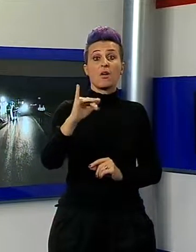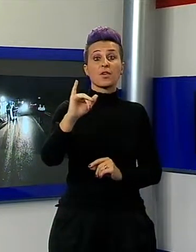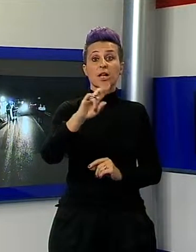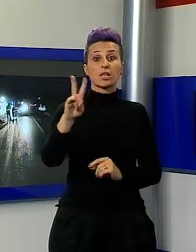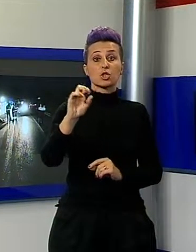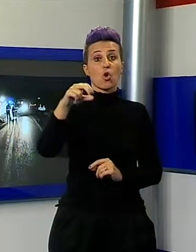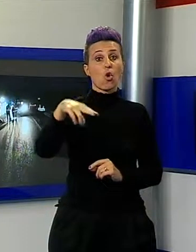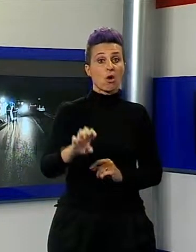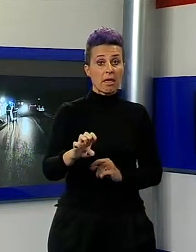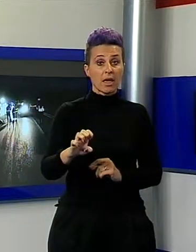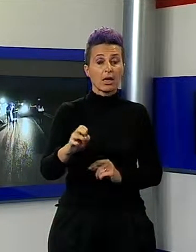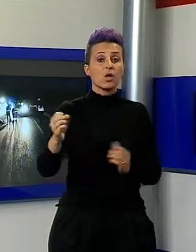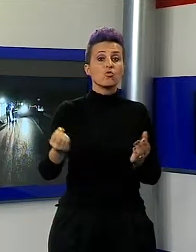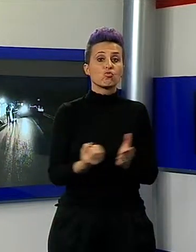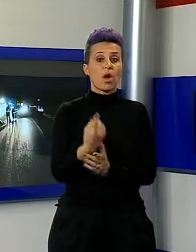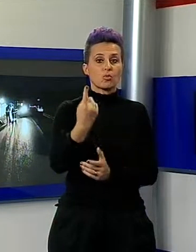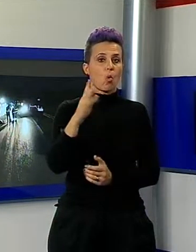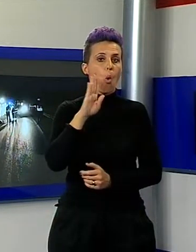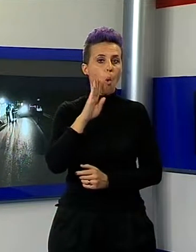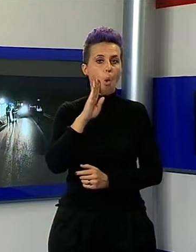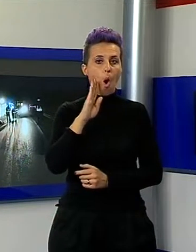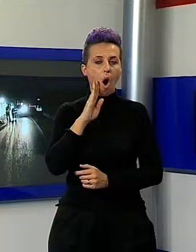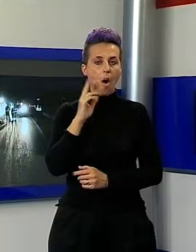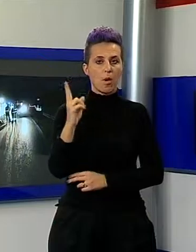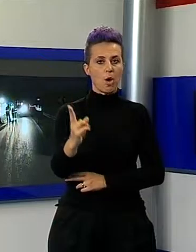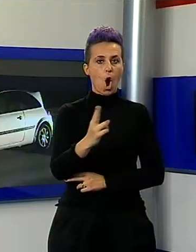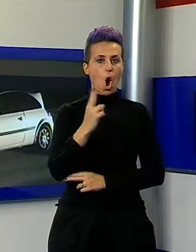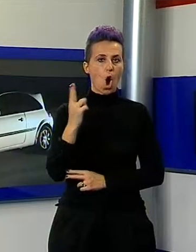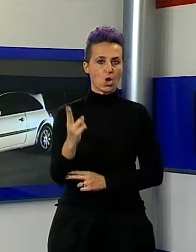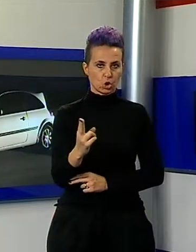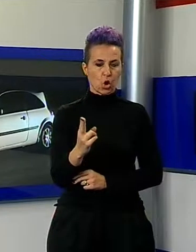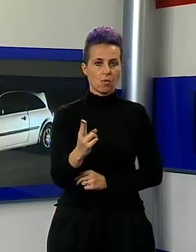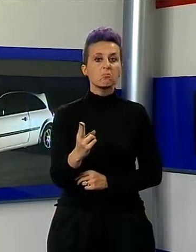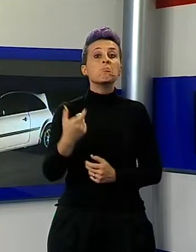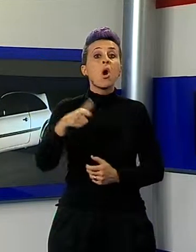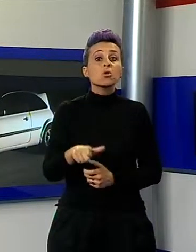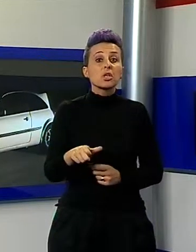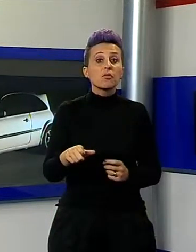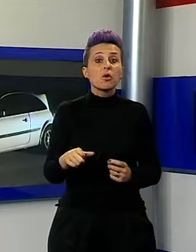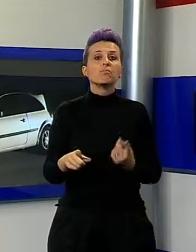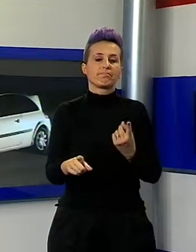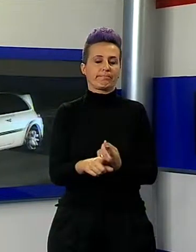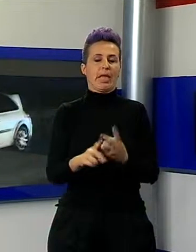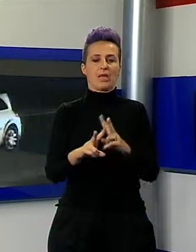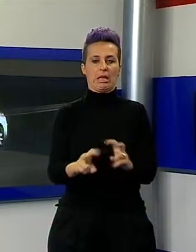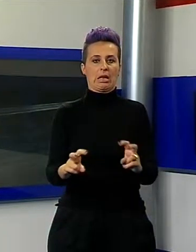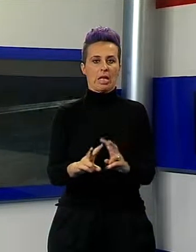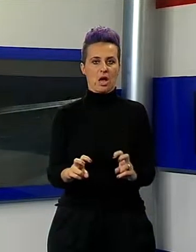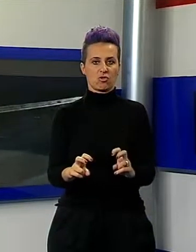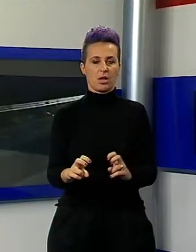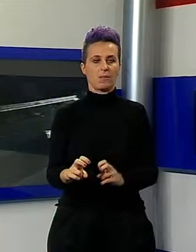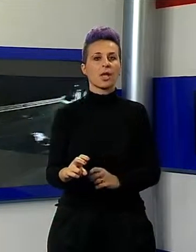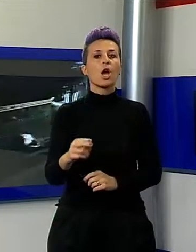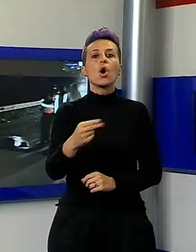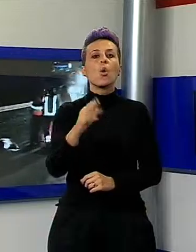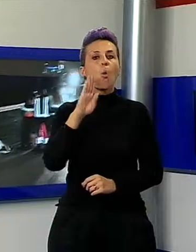della cavalcavia che porta l'autostrada tra il comune di Porcare e quello di Capannori. Un uomo di 65 anni, Ermene Gildo